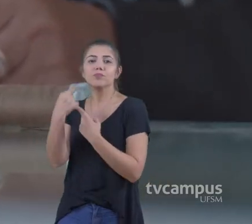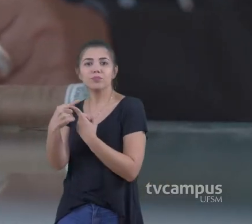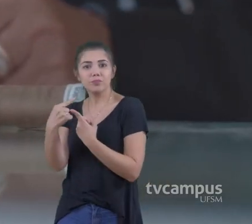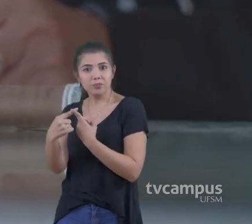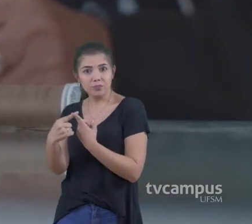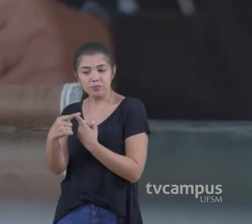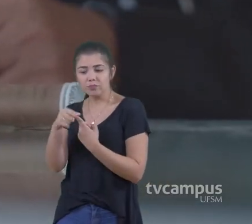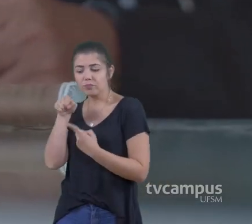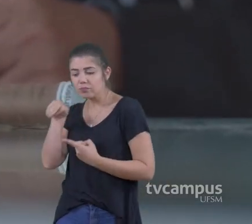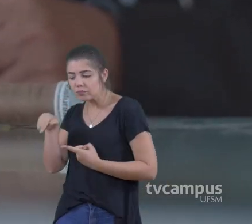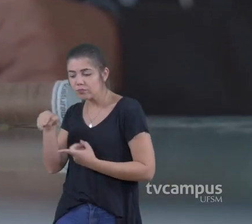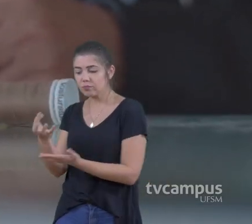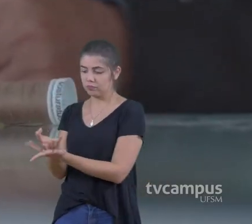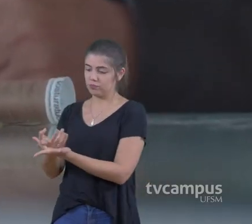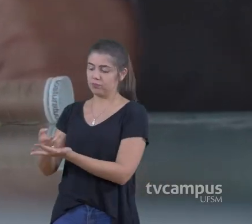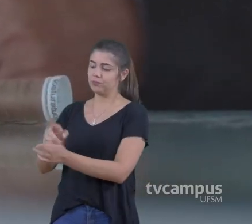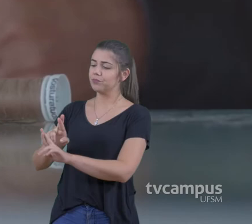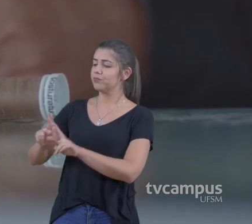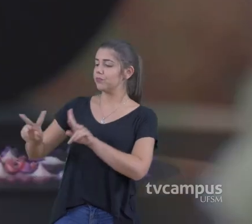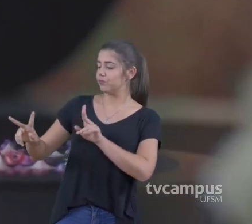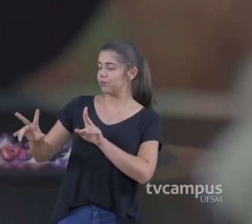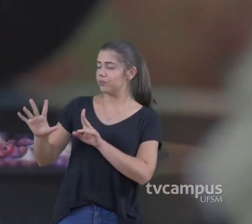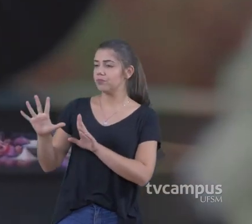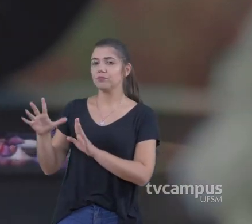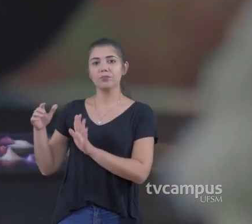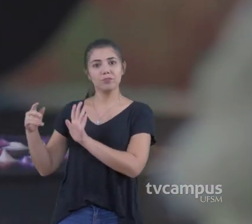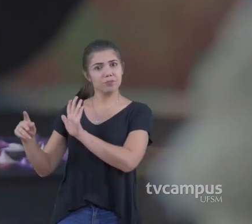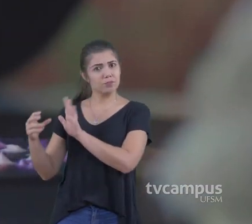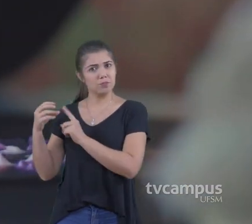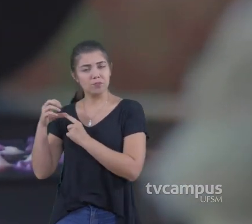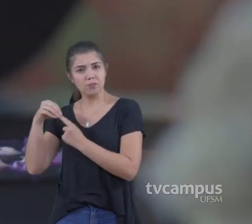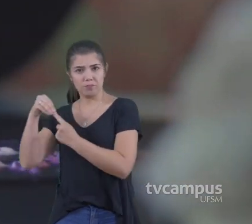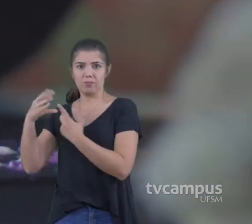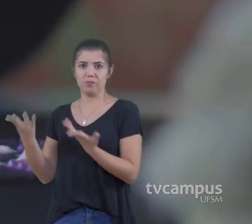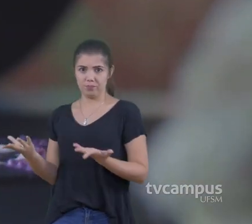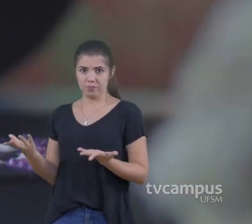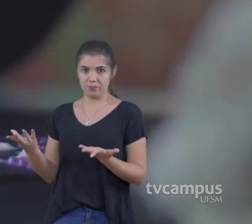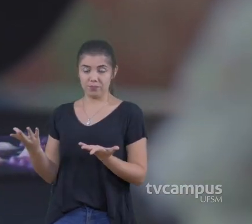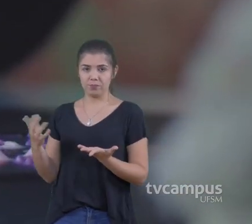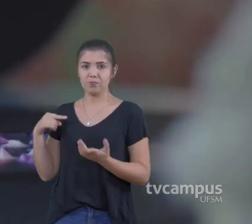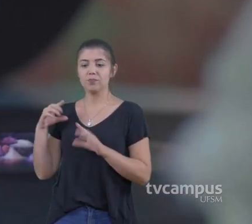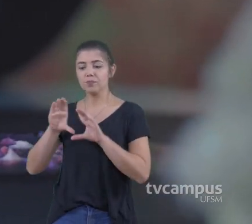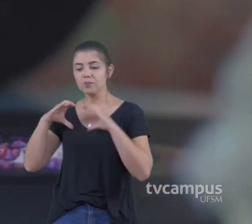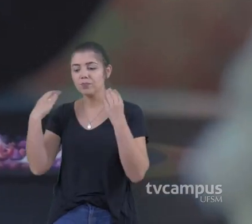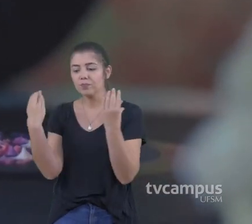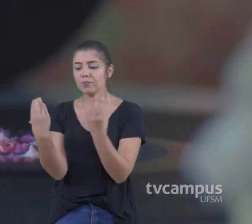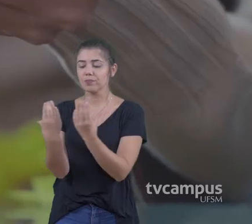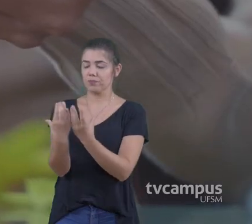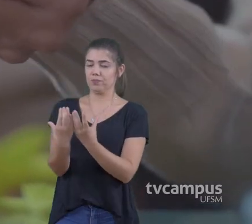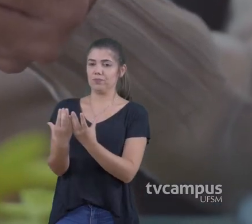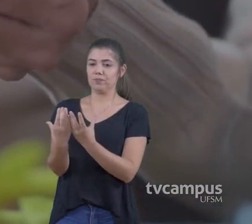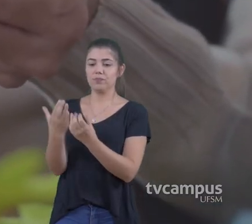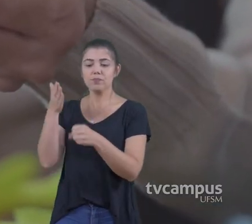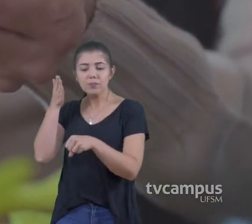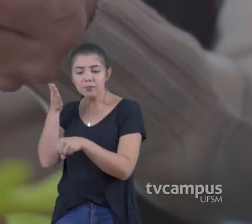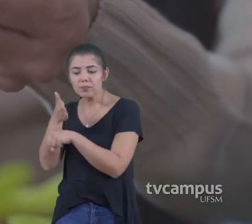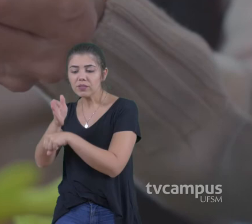Se aproxime do projeto Do Geoparque E abrace o projeto E se consiga Trazer o que faz Para conseguir